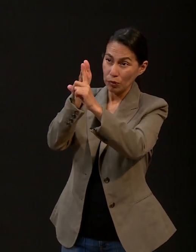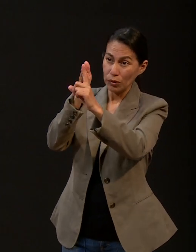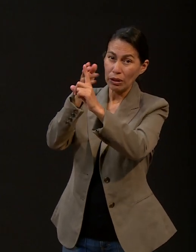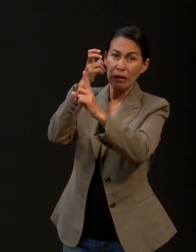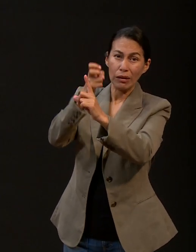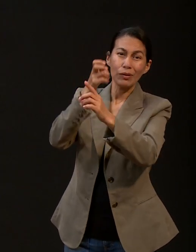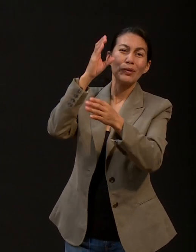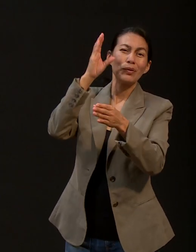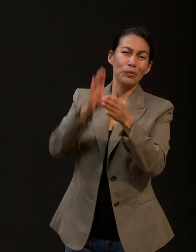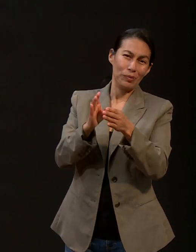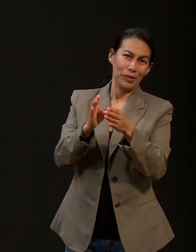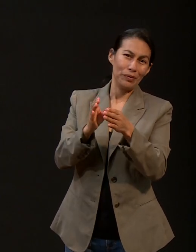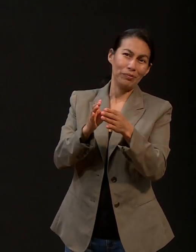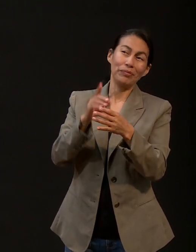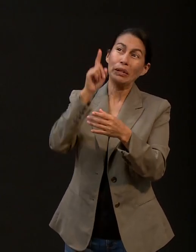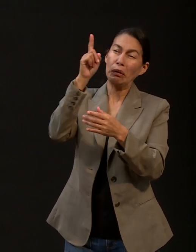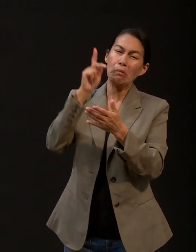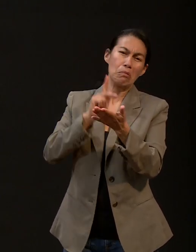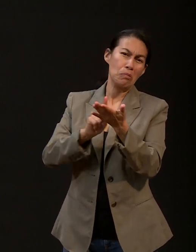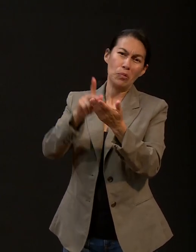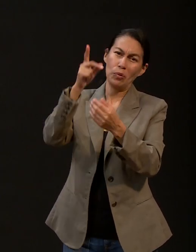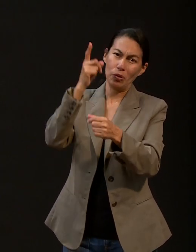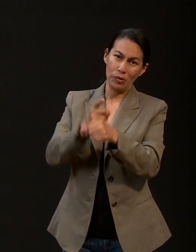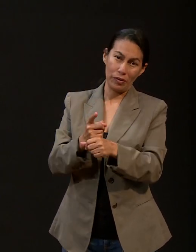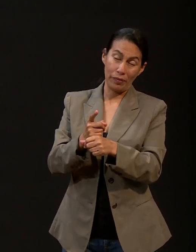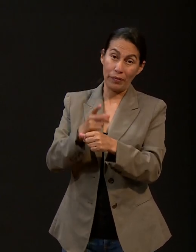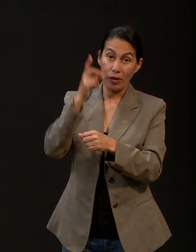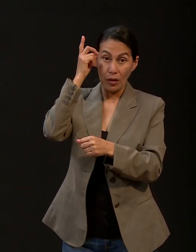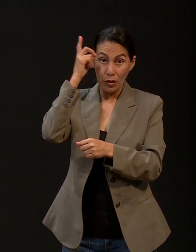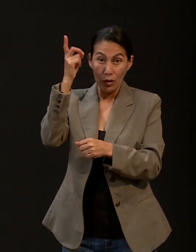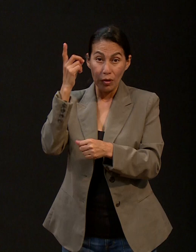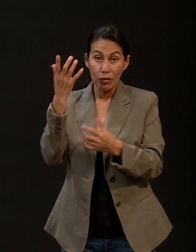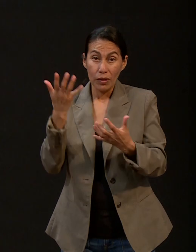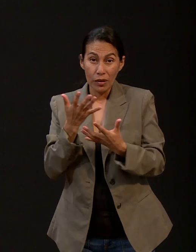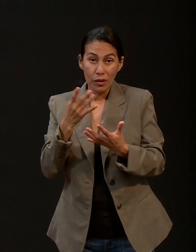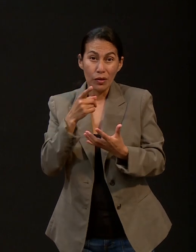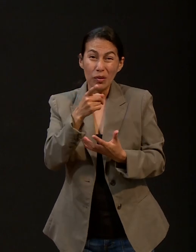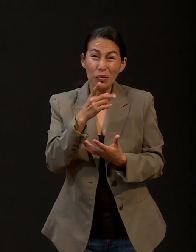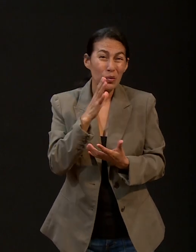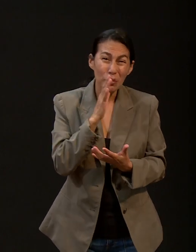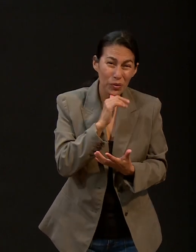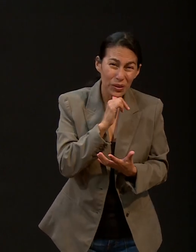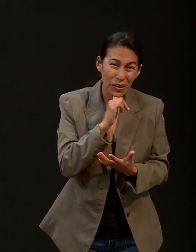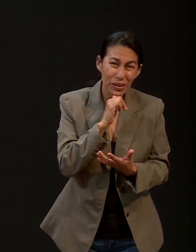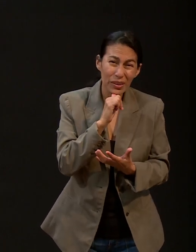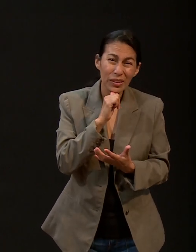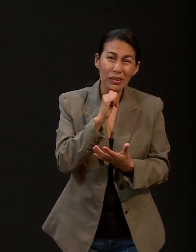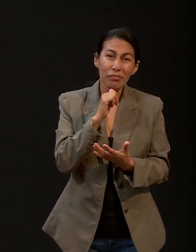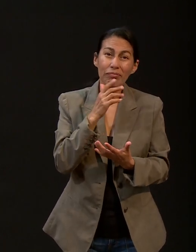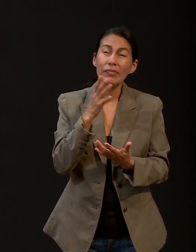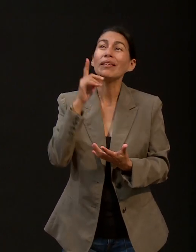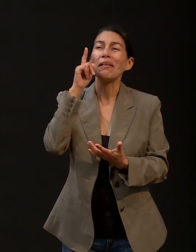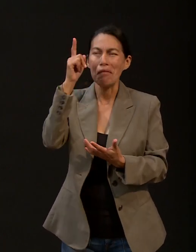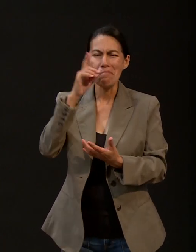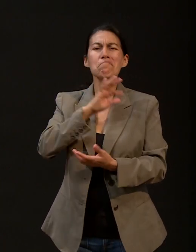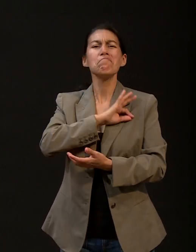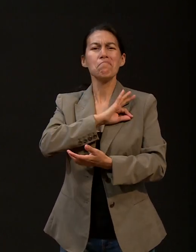para este año 2023. Y Él va a hacer lo que para ti es imposible. Para Él es